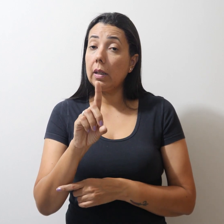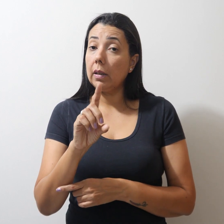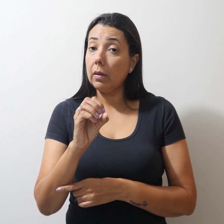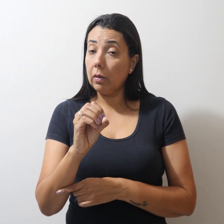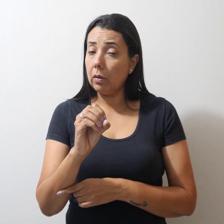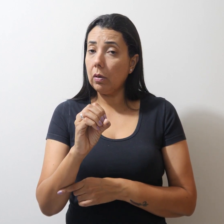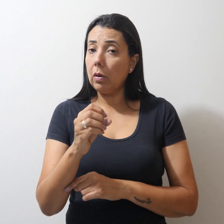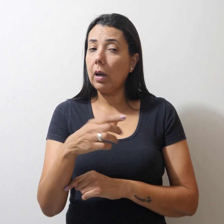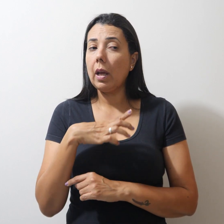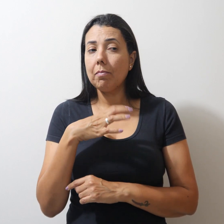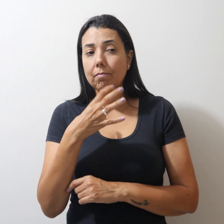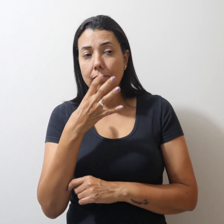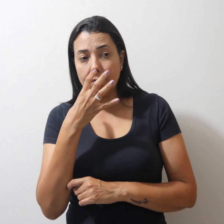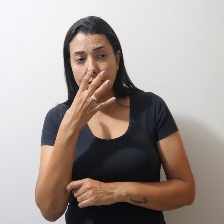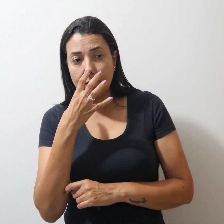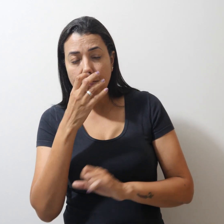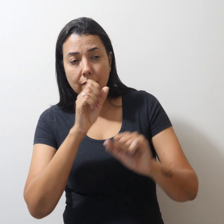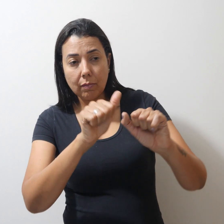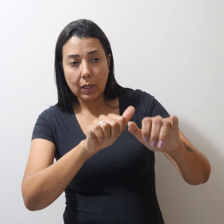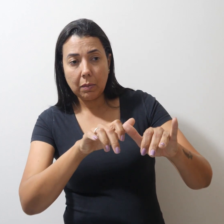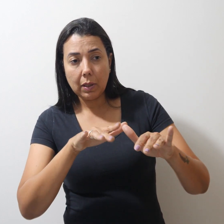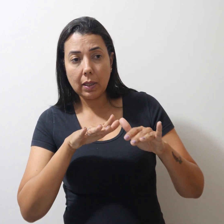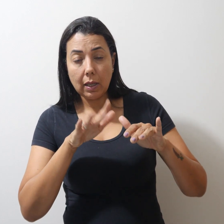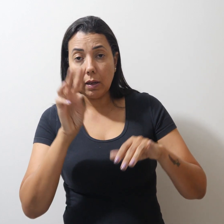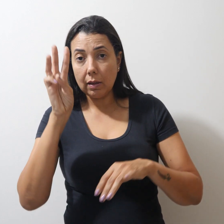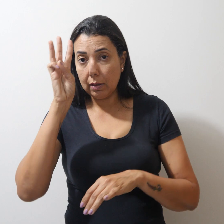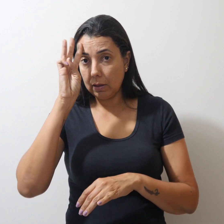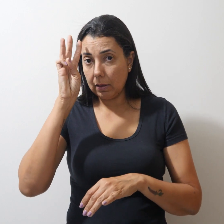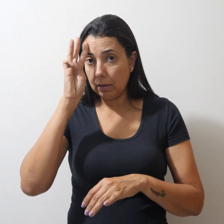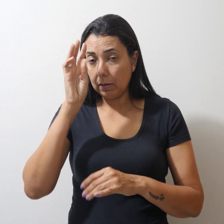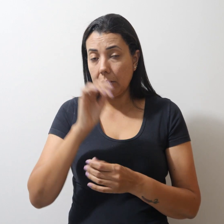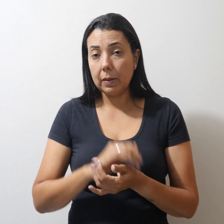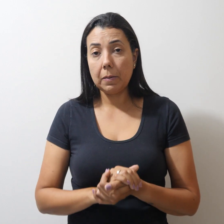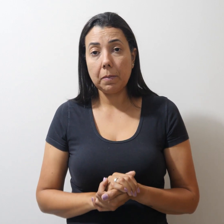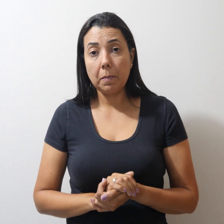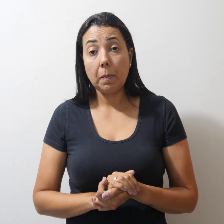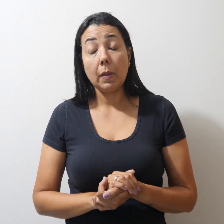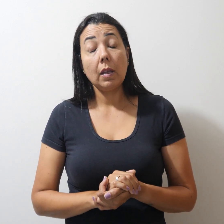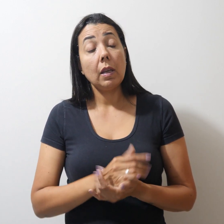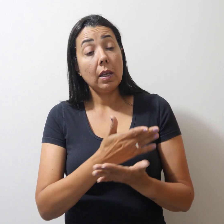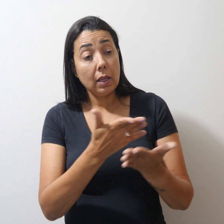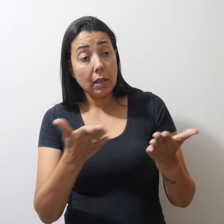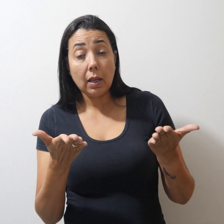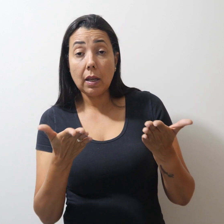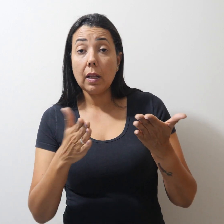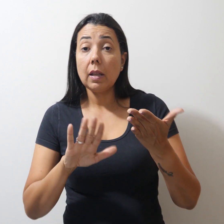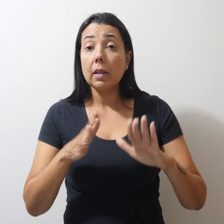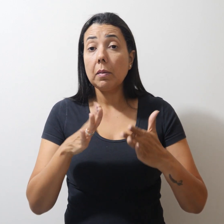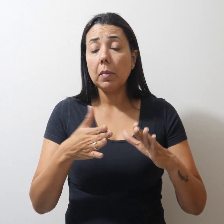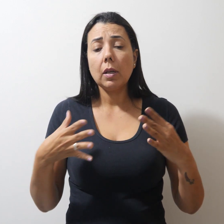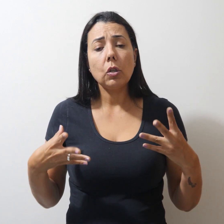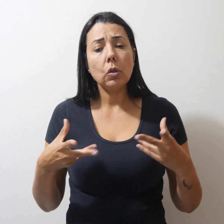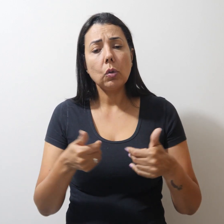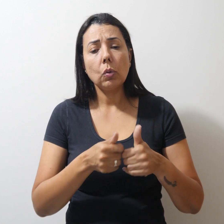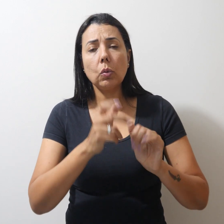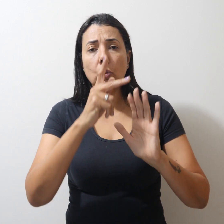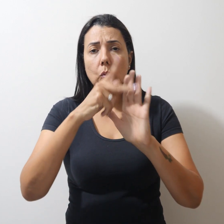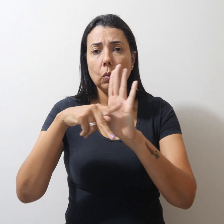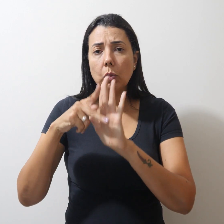apreciada em plenário nesta terça-feira, e dela dependem todos os projetos que virão,